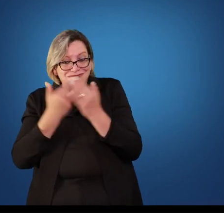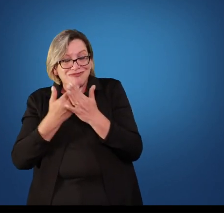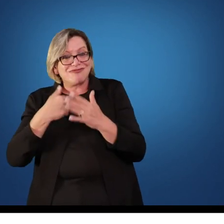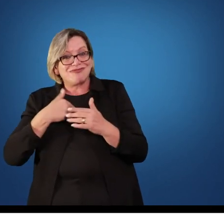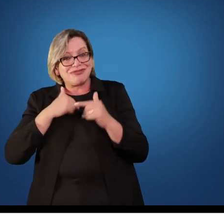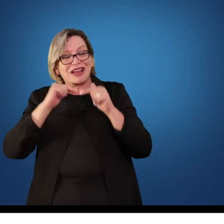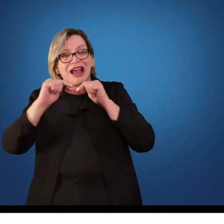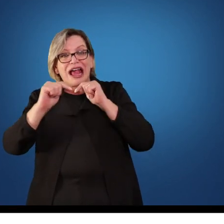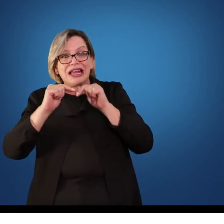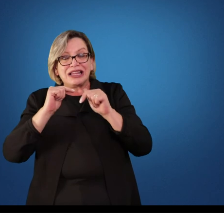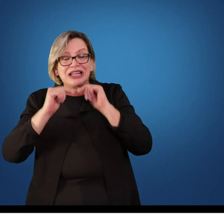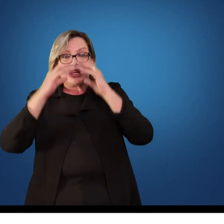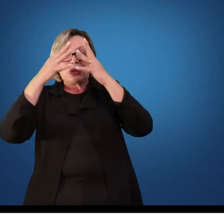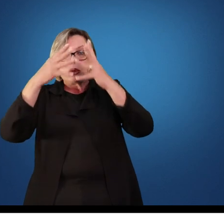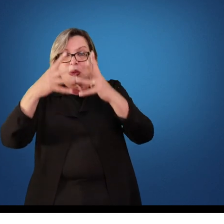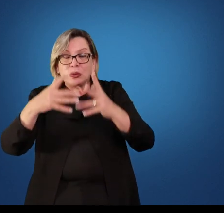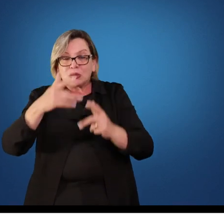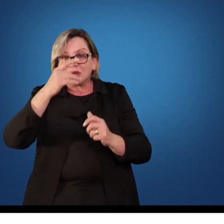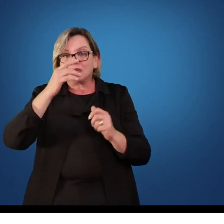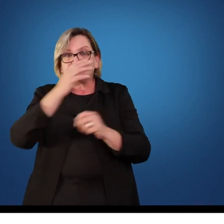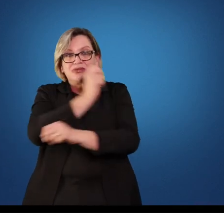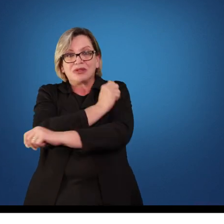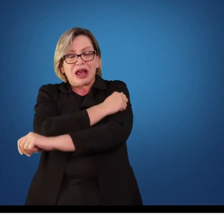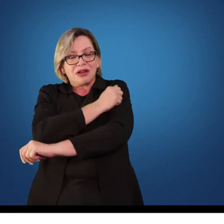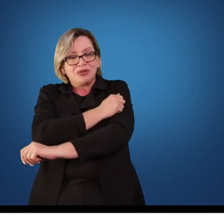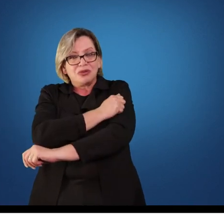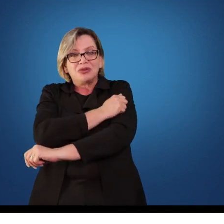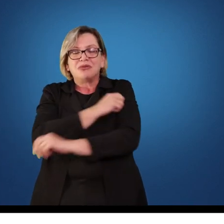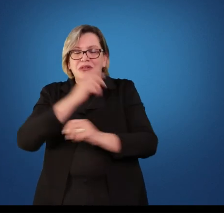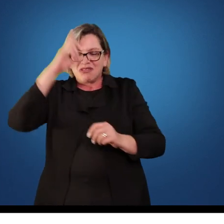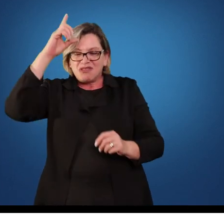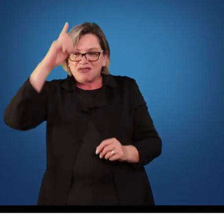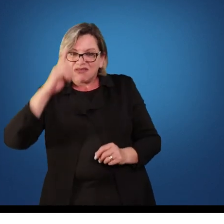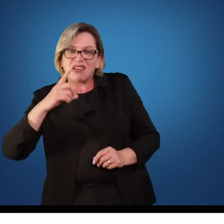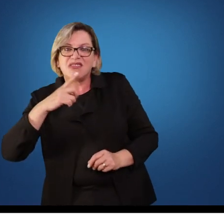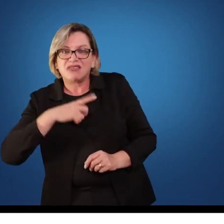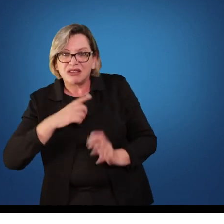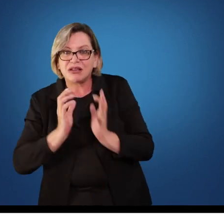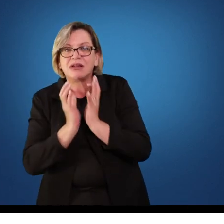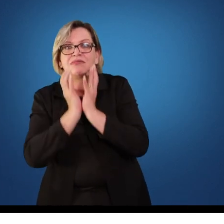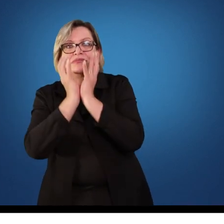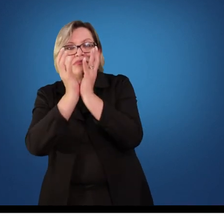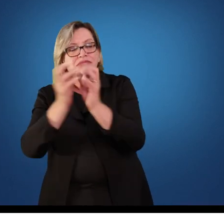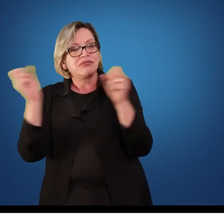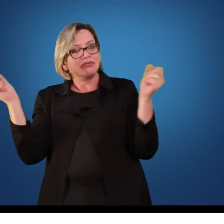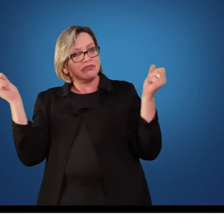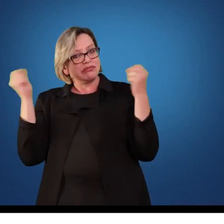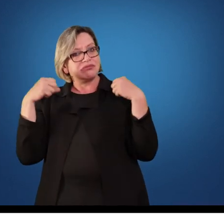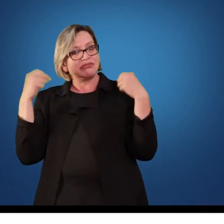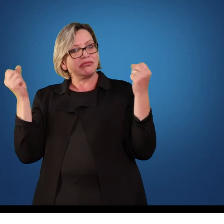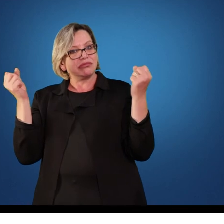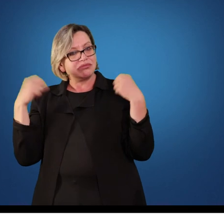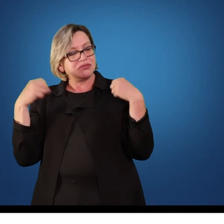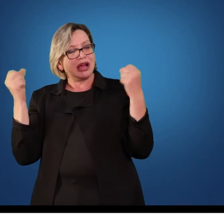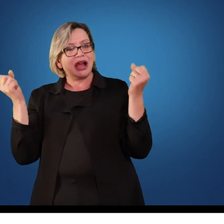todos eles são incorporados por todos os professores de educação física. Então você não vai chegar lá e assistir uma aula que tem um aluno cadeirante e ele está só assistindo a aula.